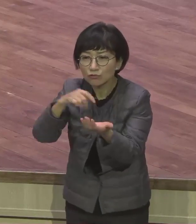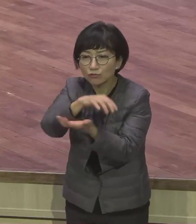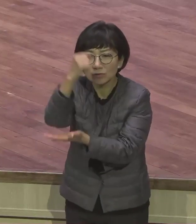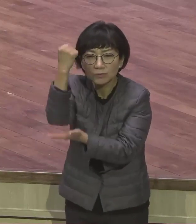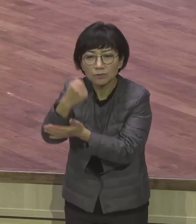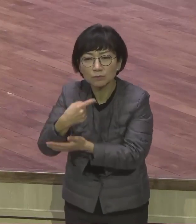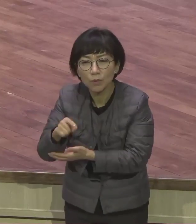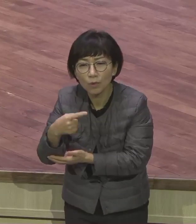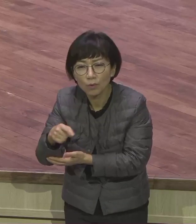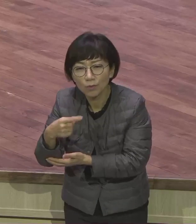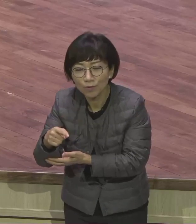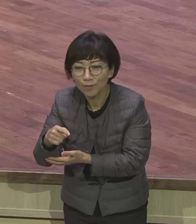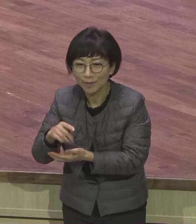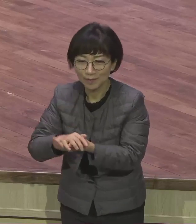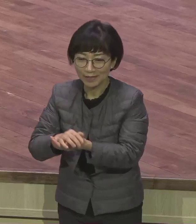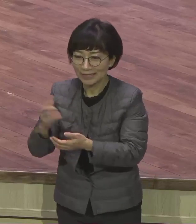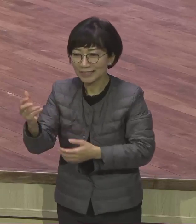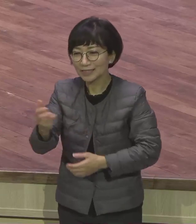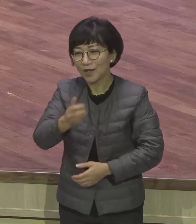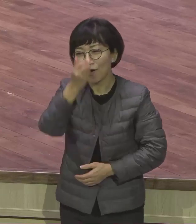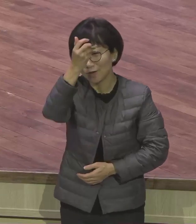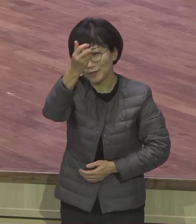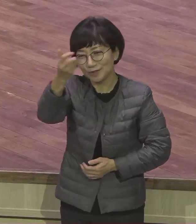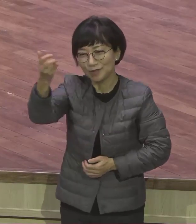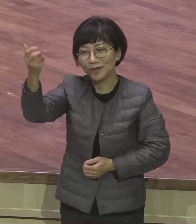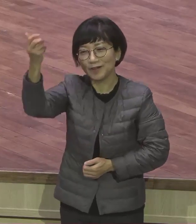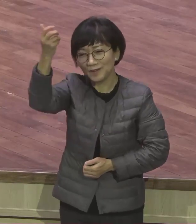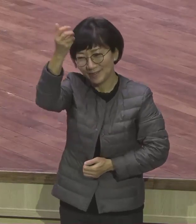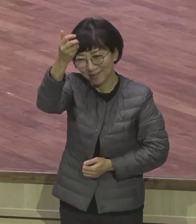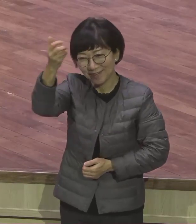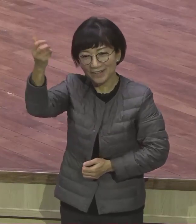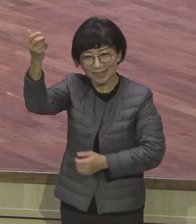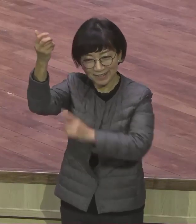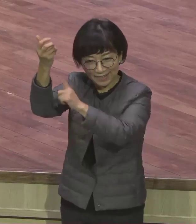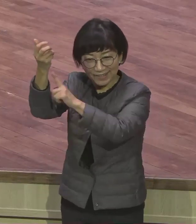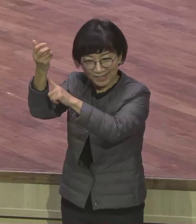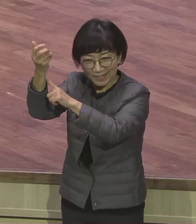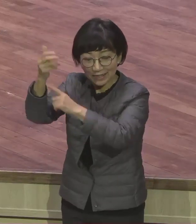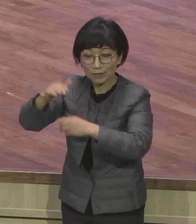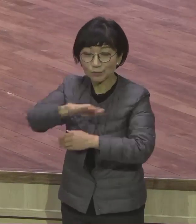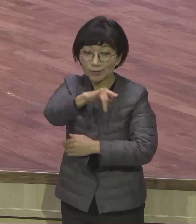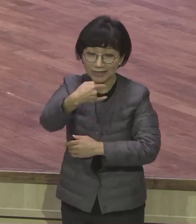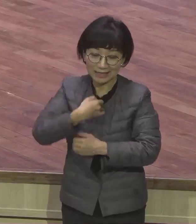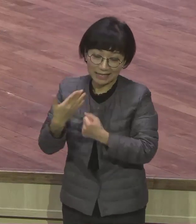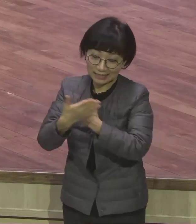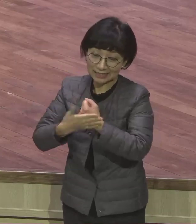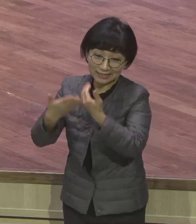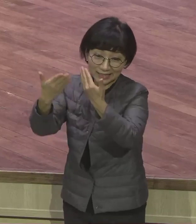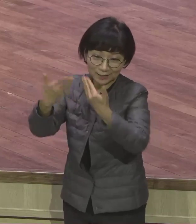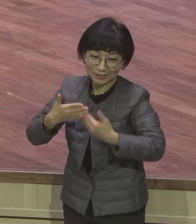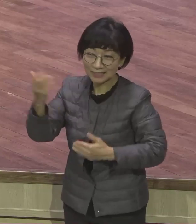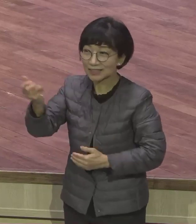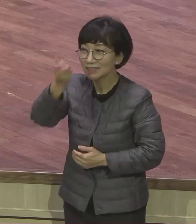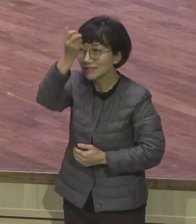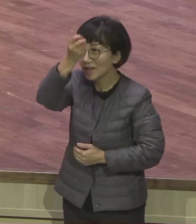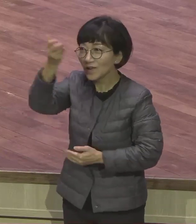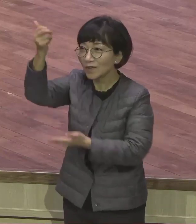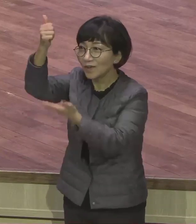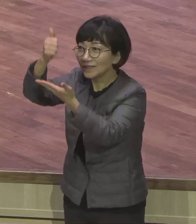안에 예수 믿게 하신 그 성령 은혜 받게 하신 그 성령이 여러분 안에 계십니다 심리학기도